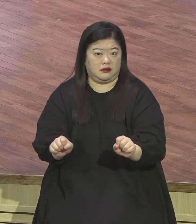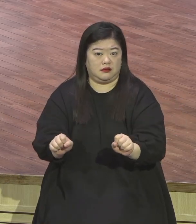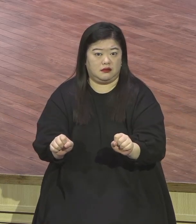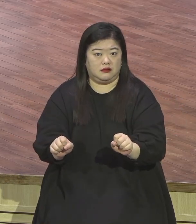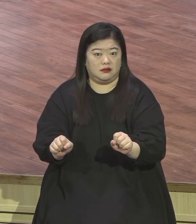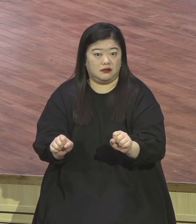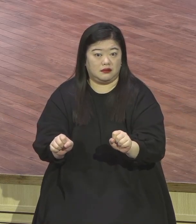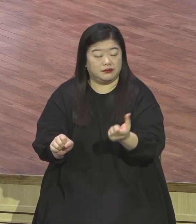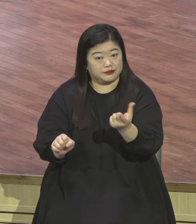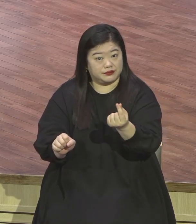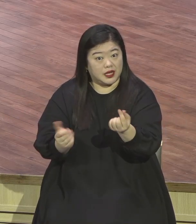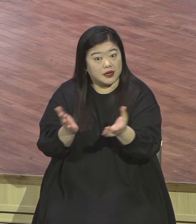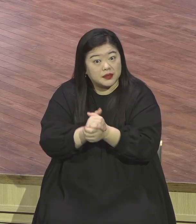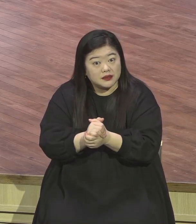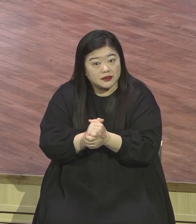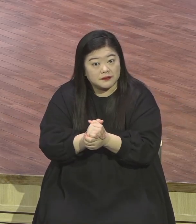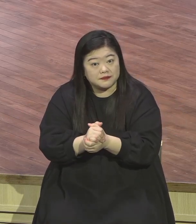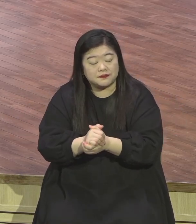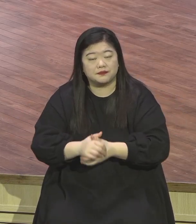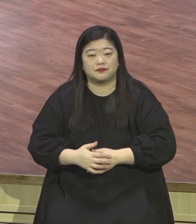그것이 바로 인마누엘